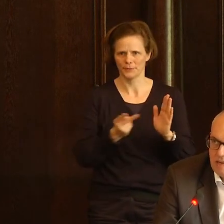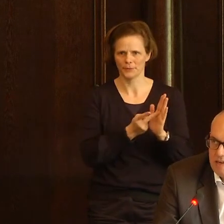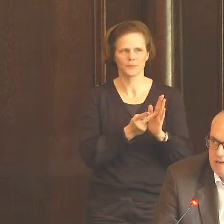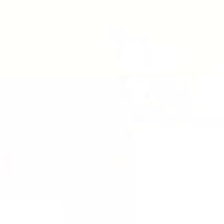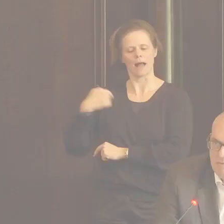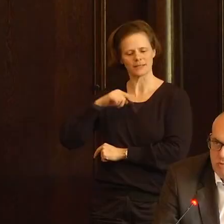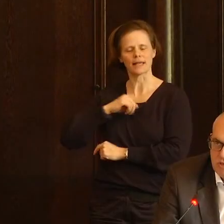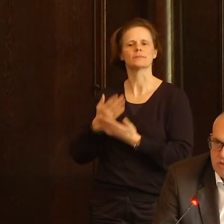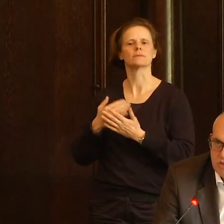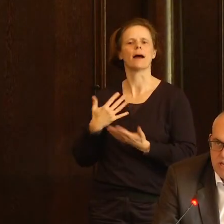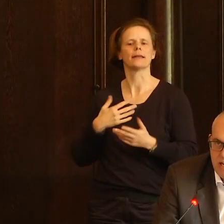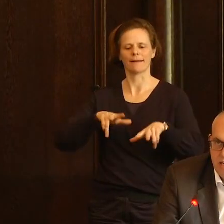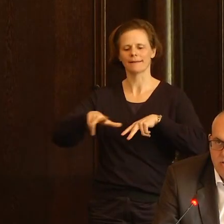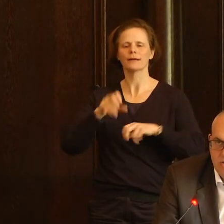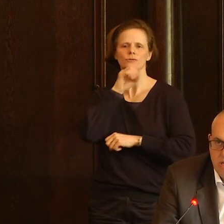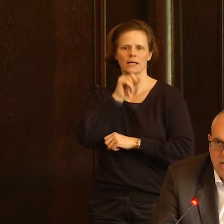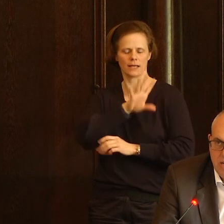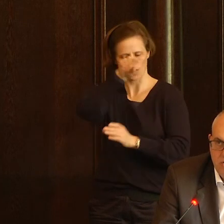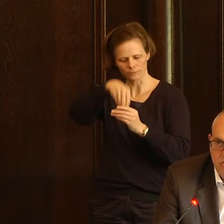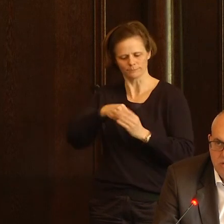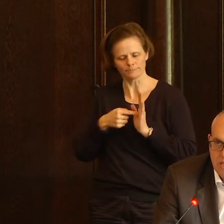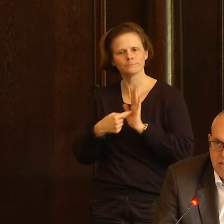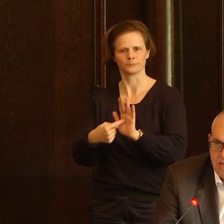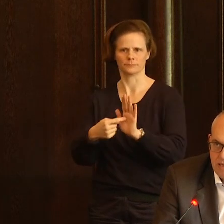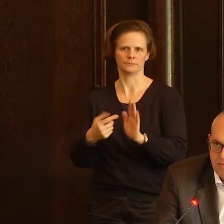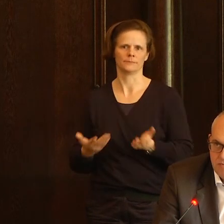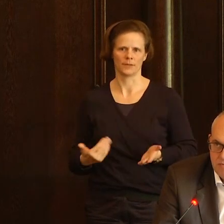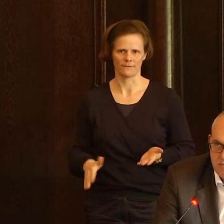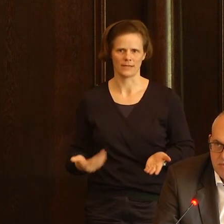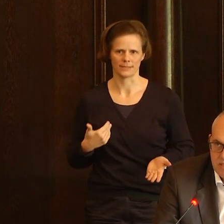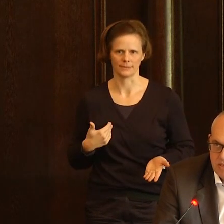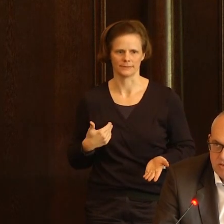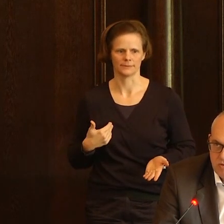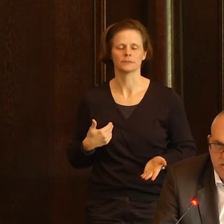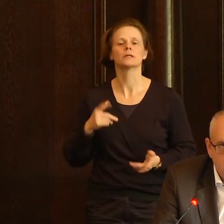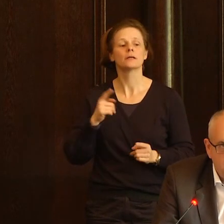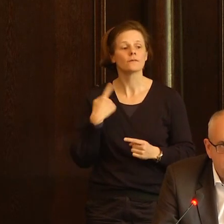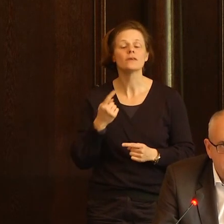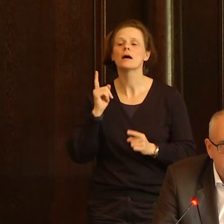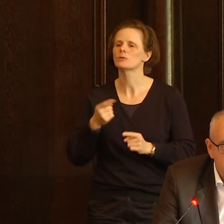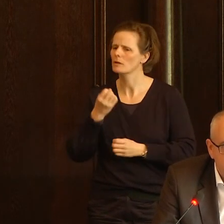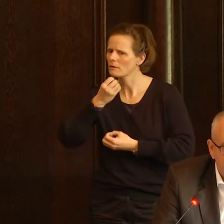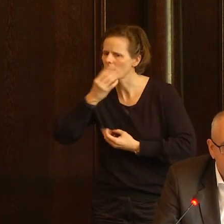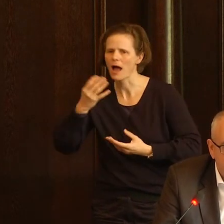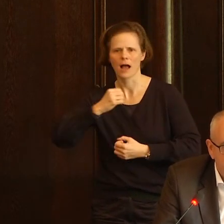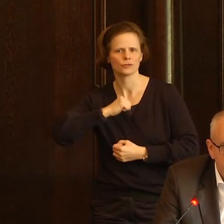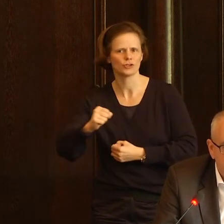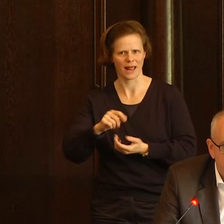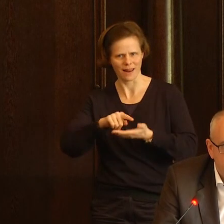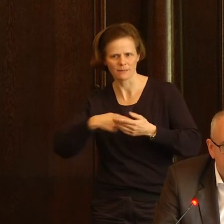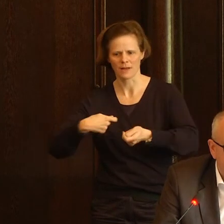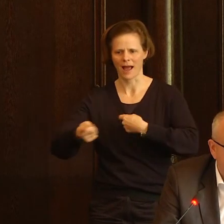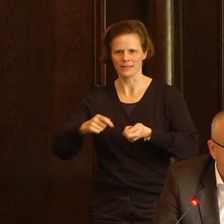wurde aufrechterhalten. Wir müssen schnell und klar und deutlich handeln als Exekutive, aber wir machen das unter